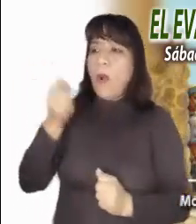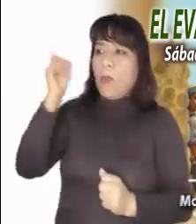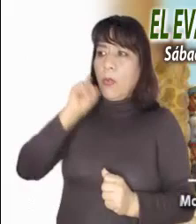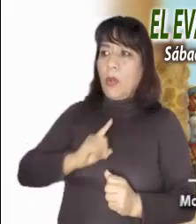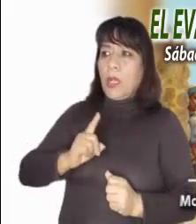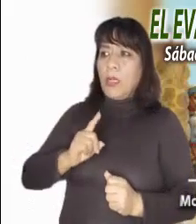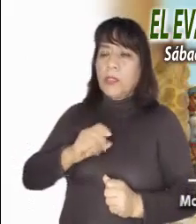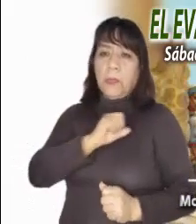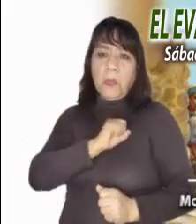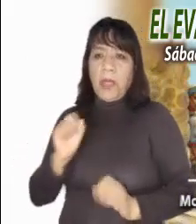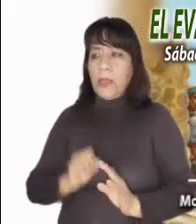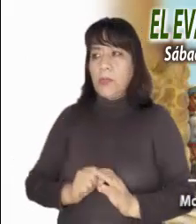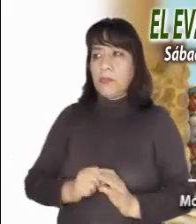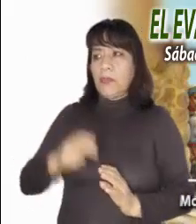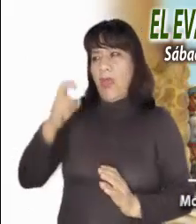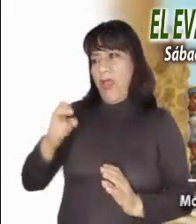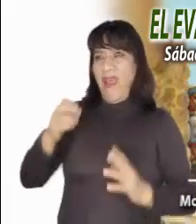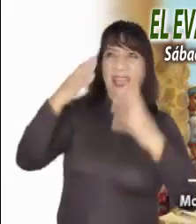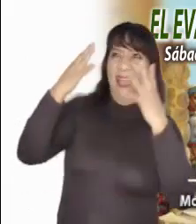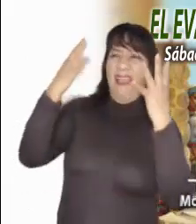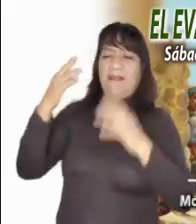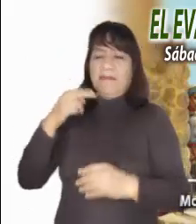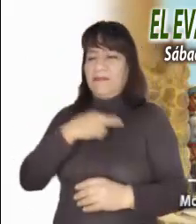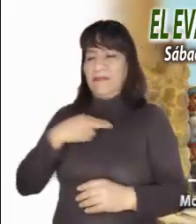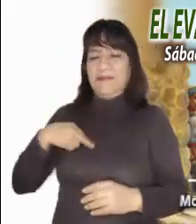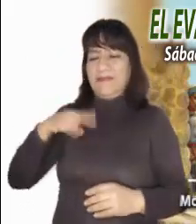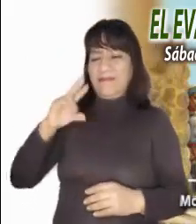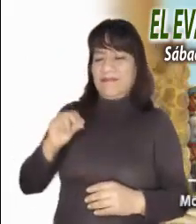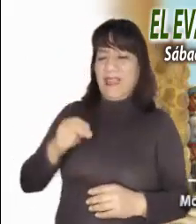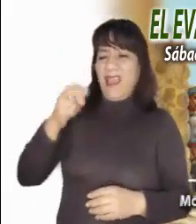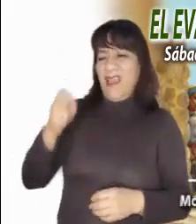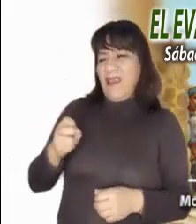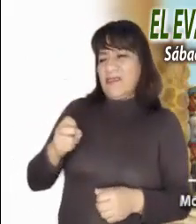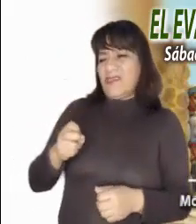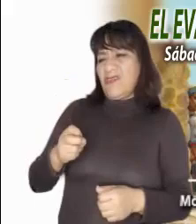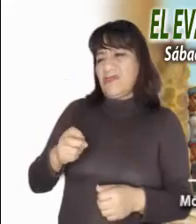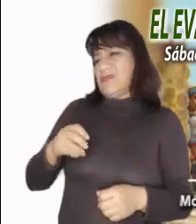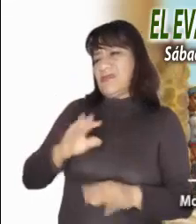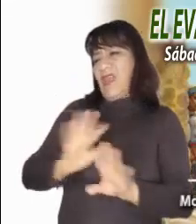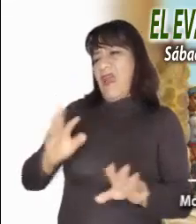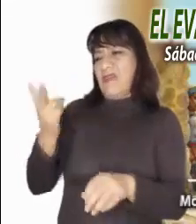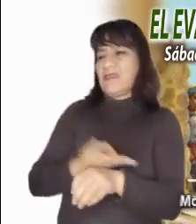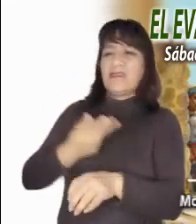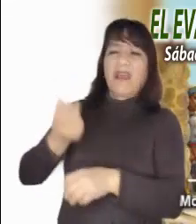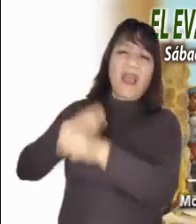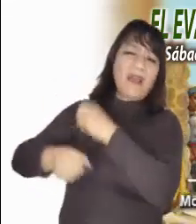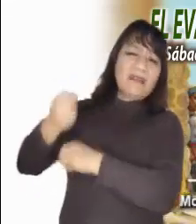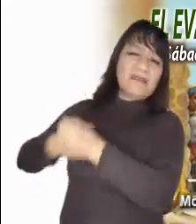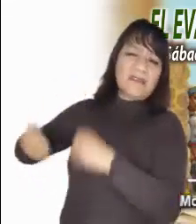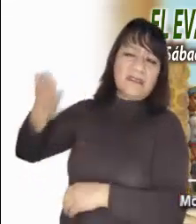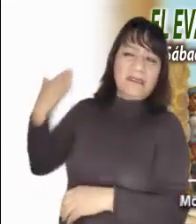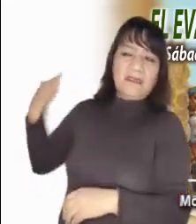Quizás no nos parezca escandaloso, porque lo miramos como si eso hubiera sucedido hace ya muchos años.